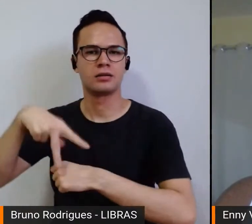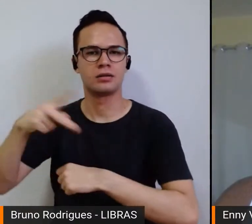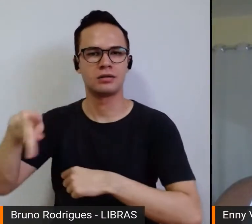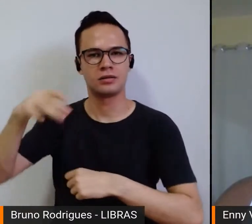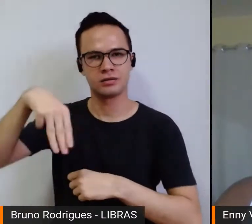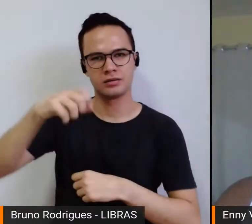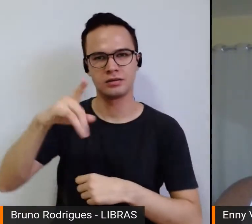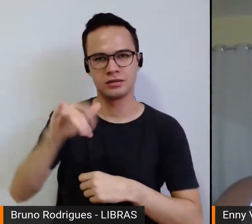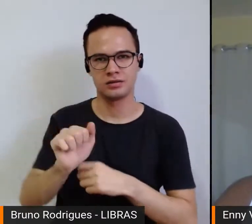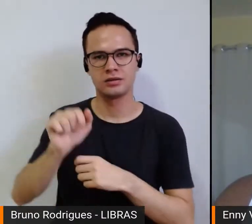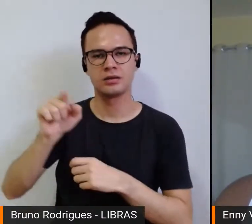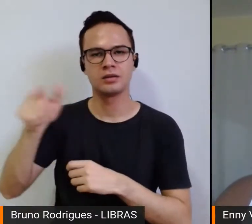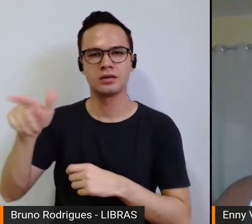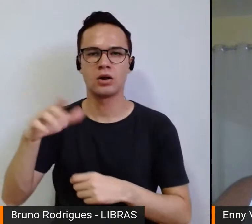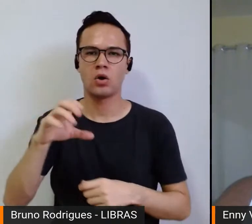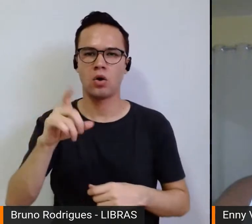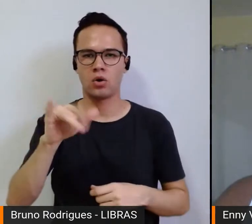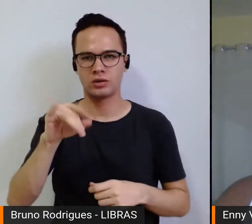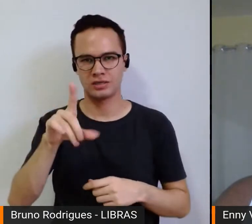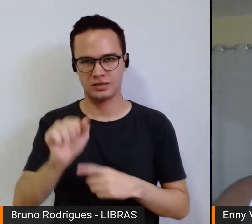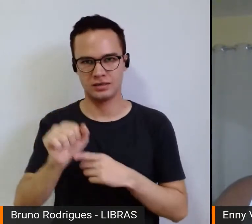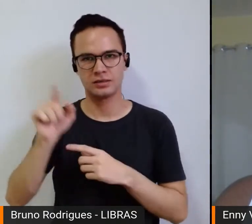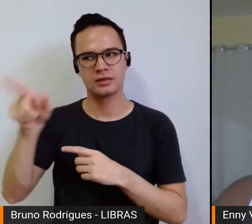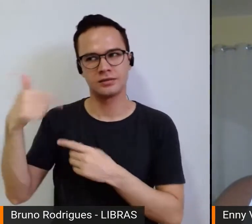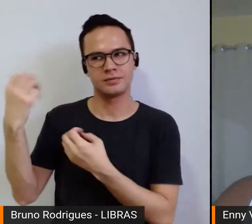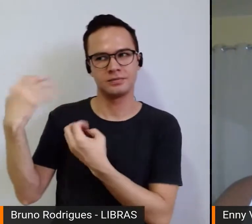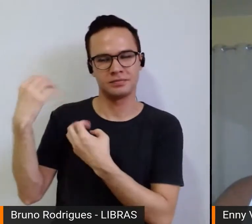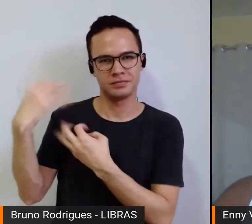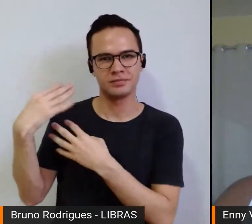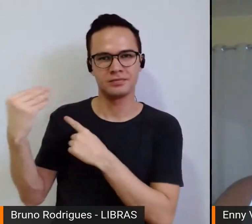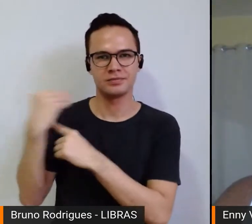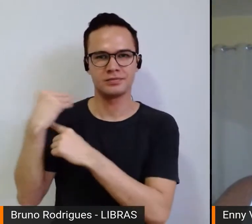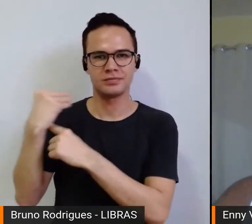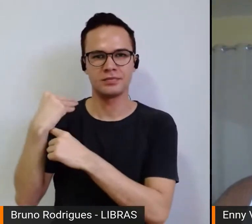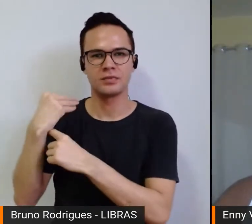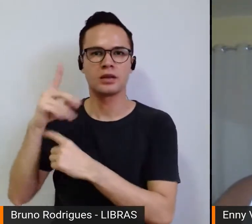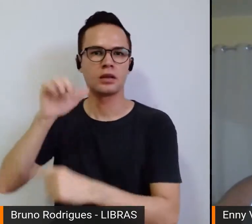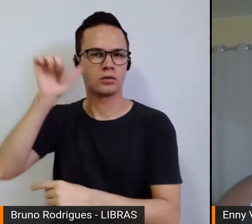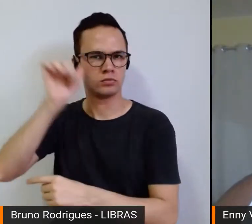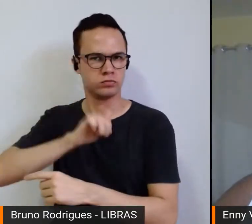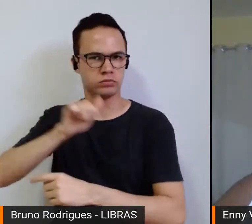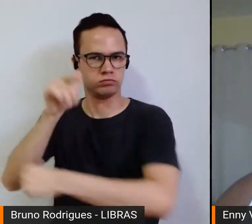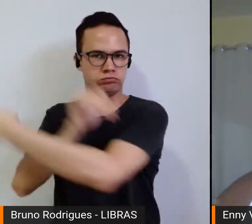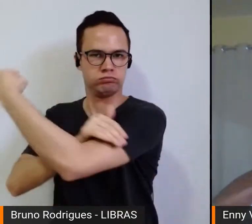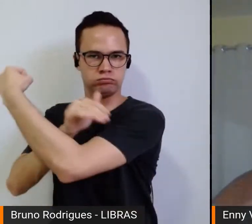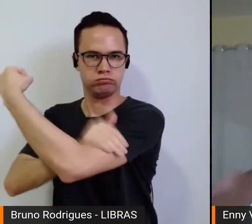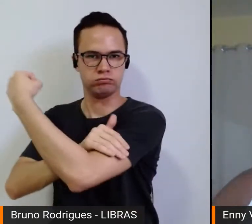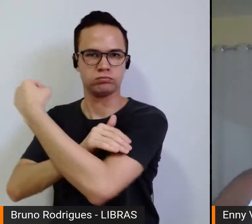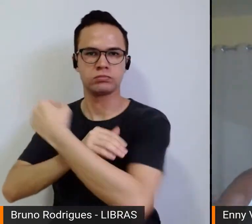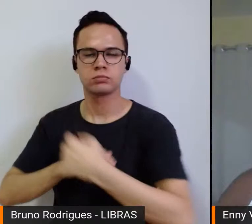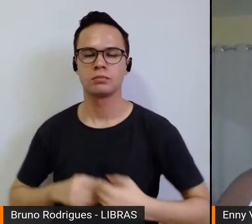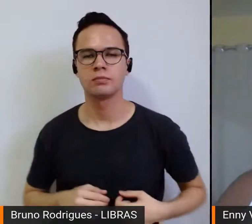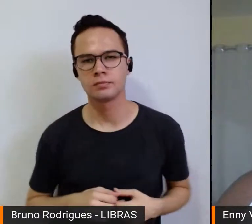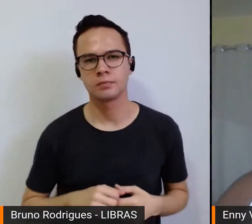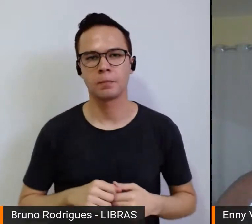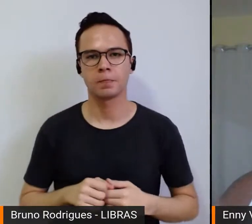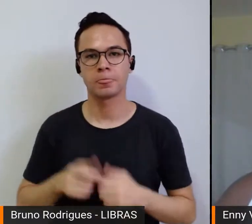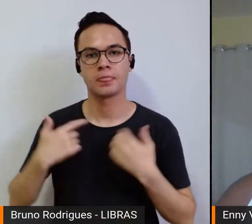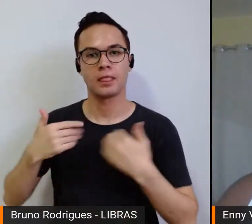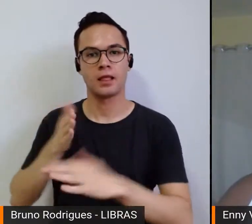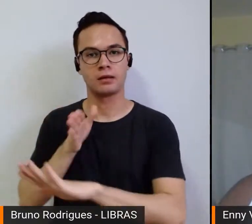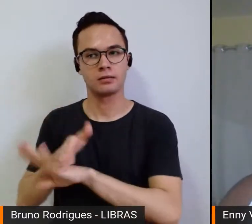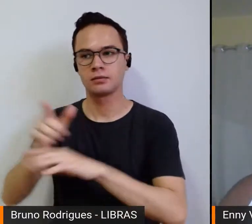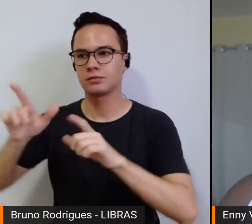Odila Leite da Silva Dias para ser minha orientadora, uma feminista, aliás, eu estava num espaço